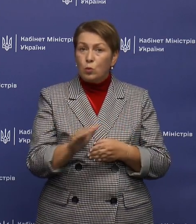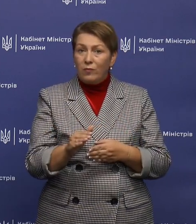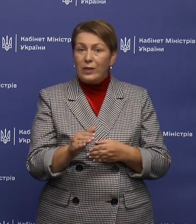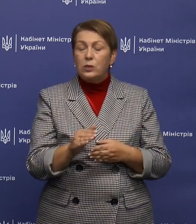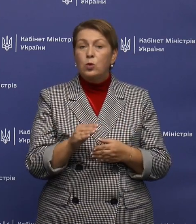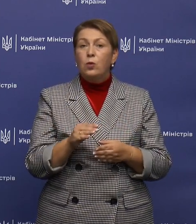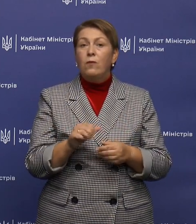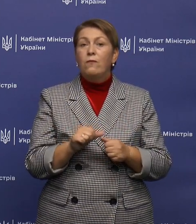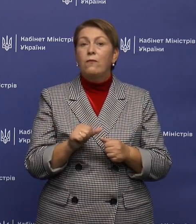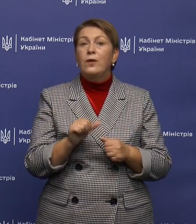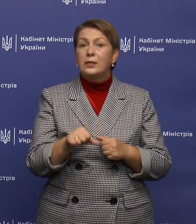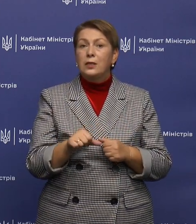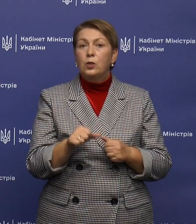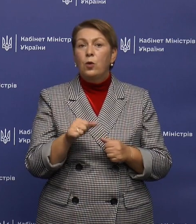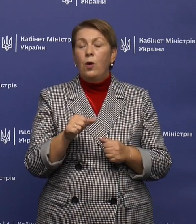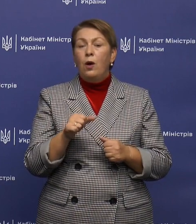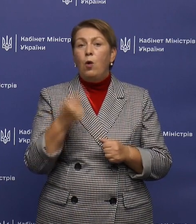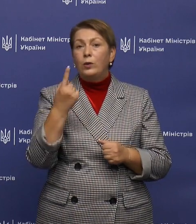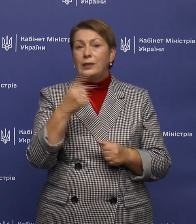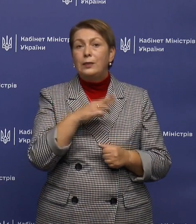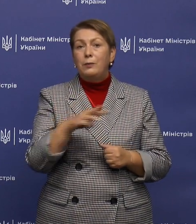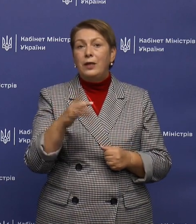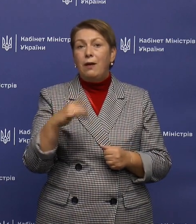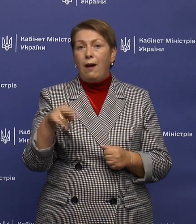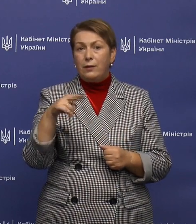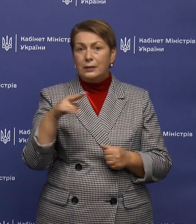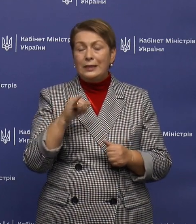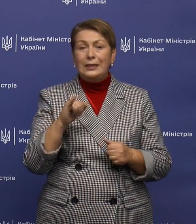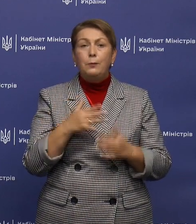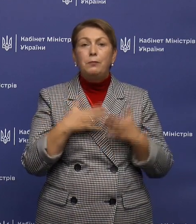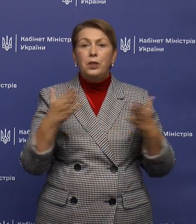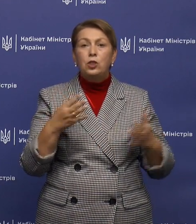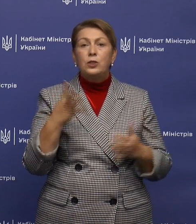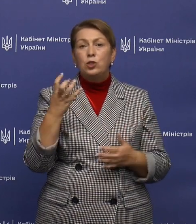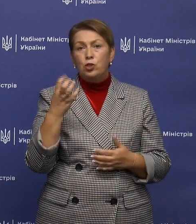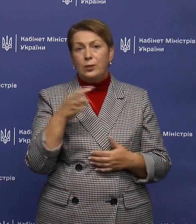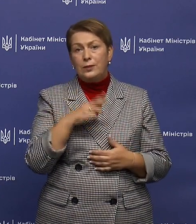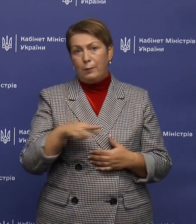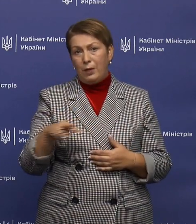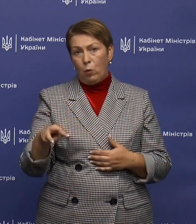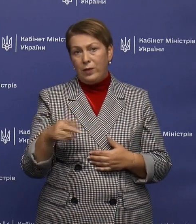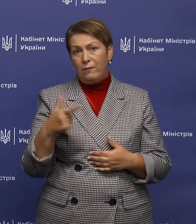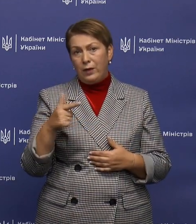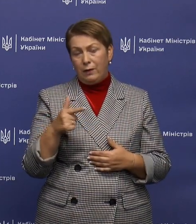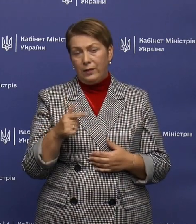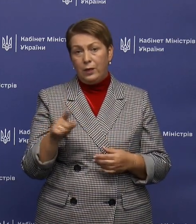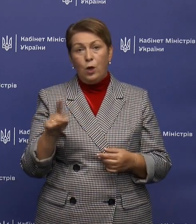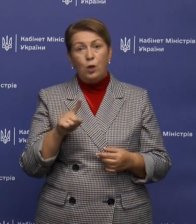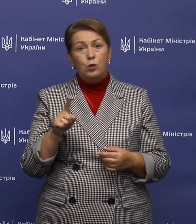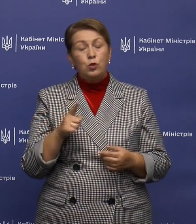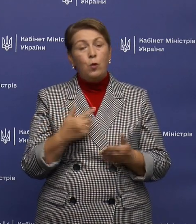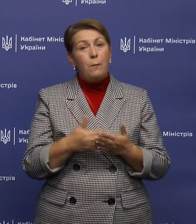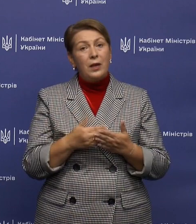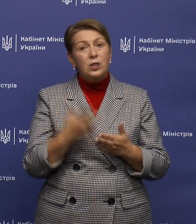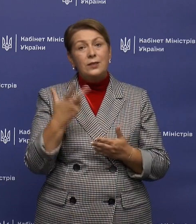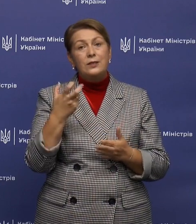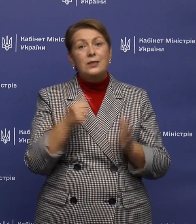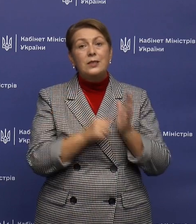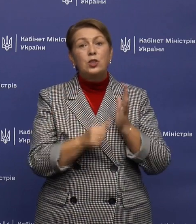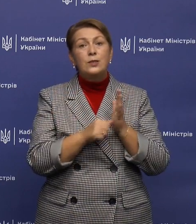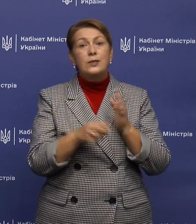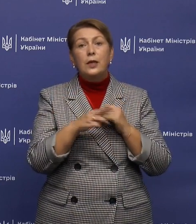виділено на наступний рік 1 мільярд і більше, ніж 400 мільйонів гривень, що майже на 360